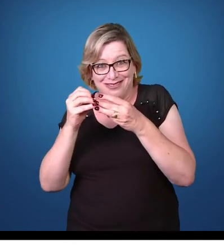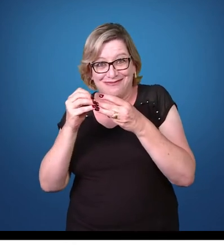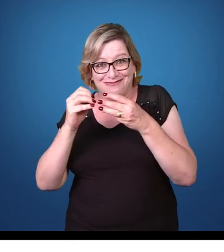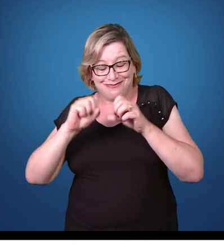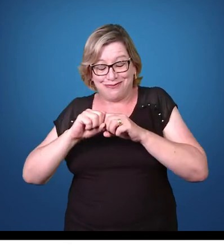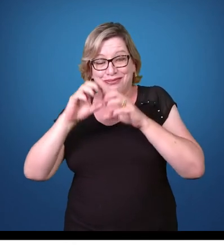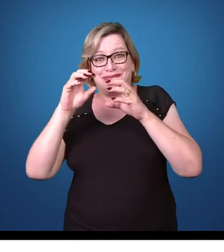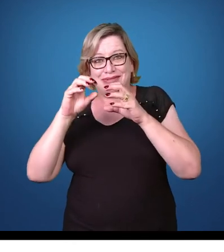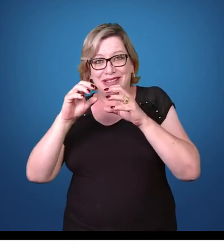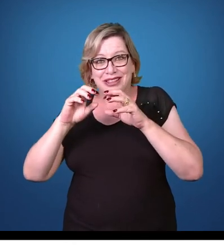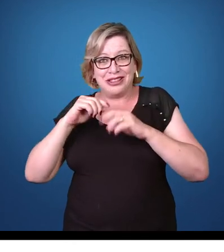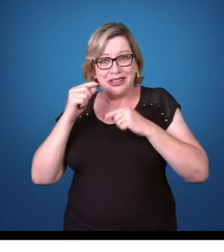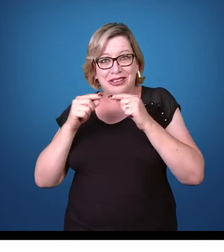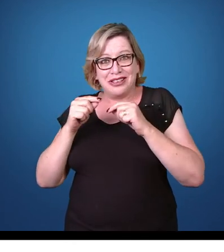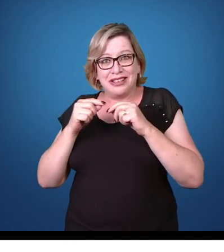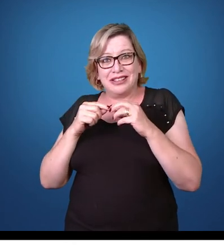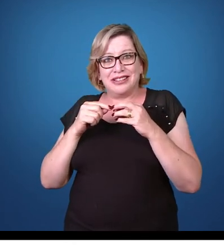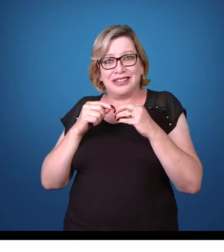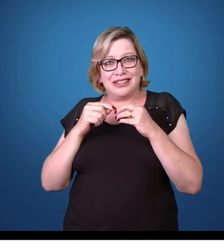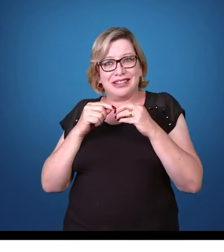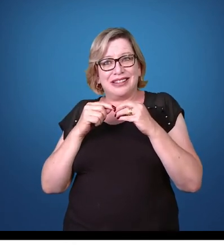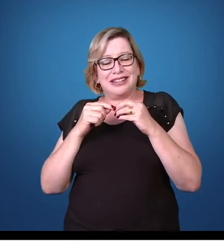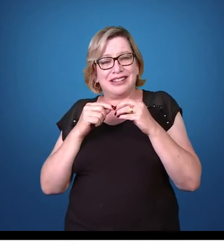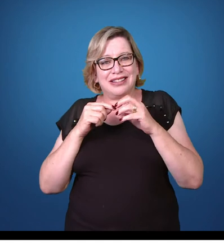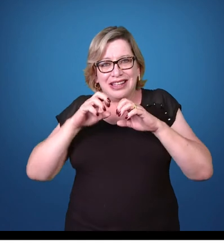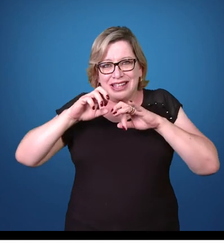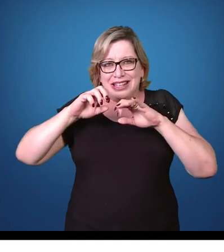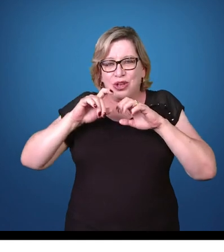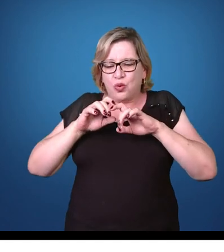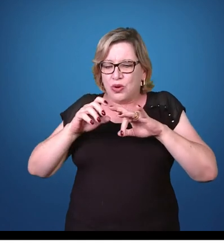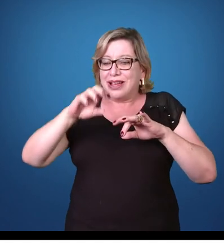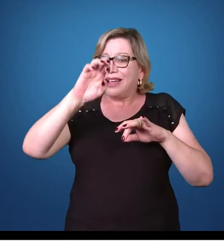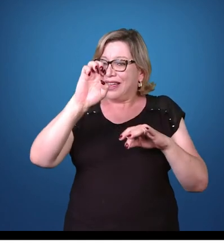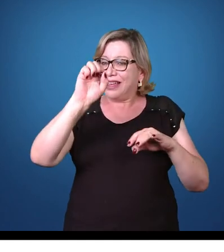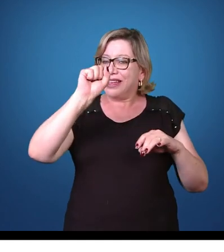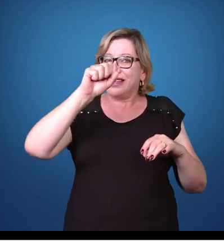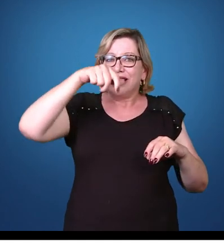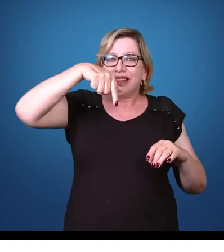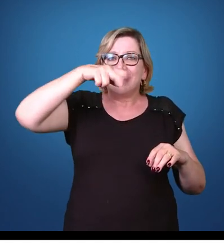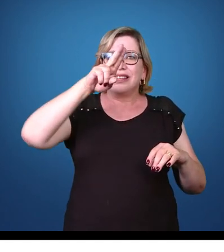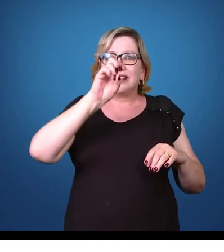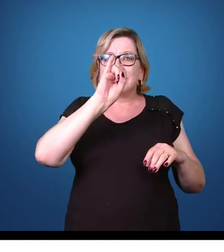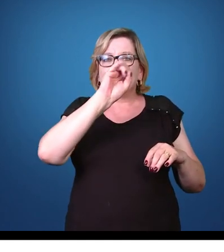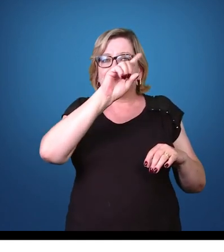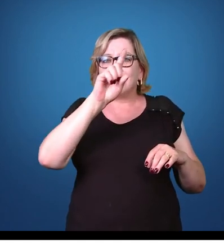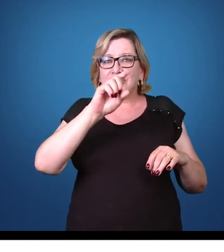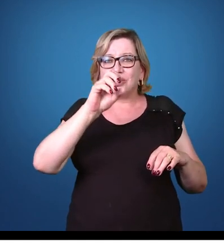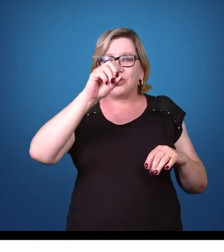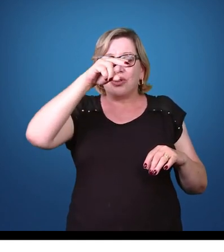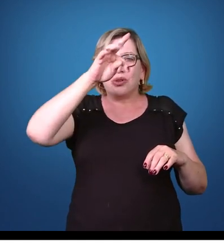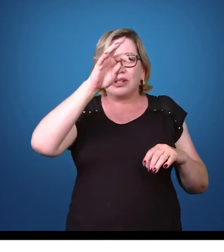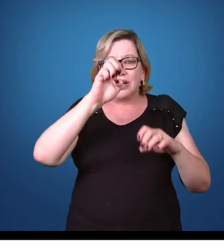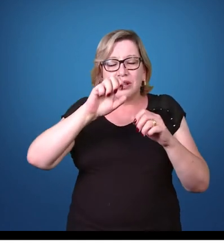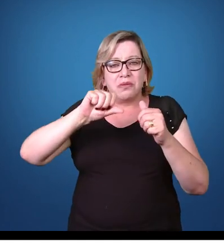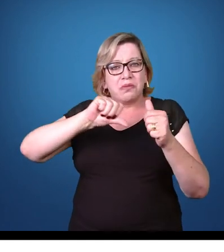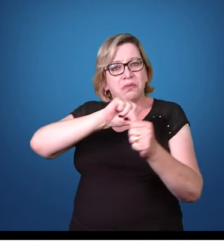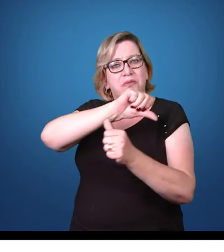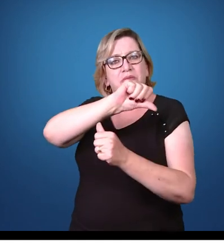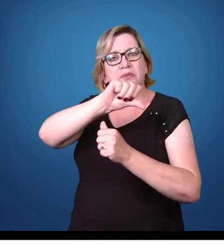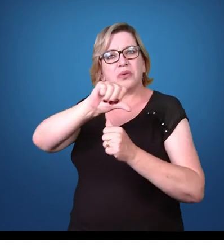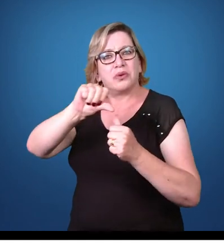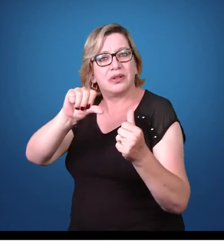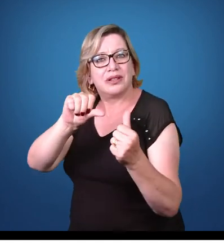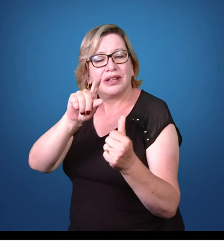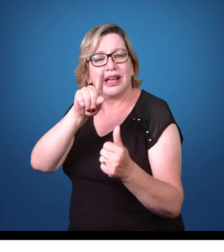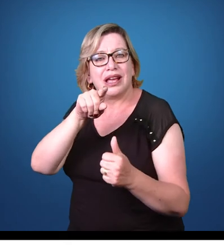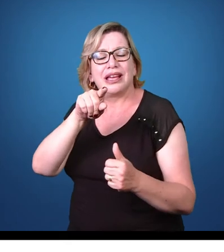Após esse evento, esses esquizontes aí eles se transformam numa outra forma que são